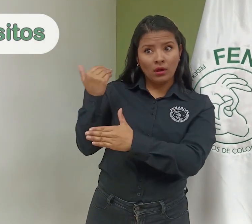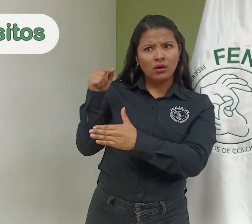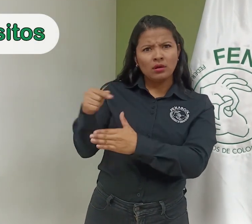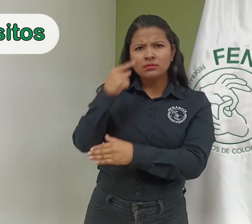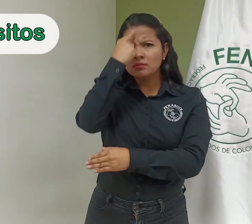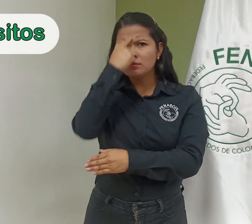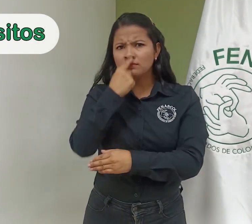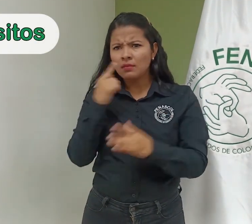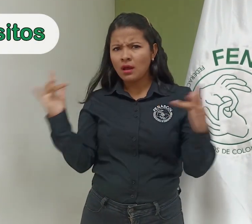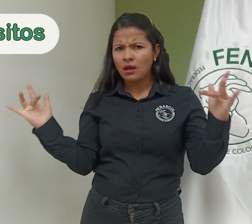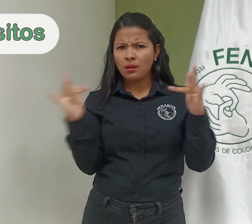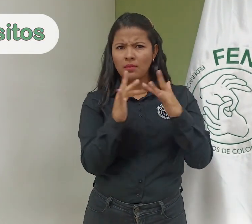el cargo.